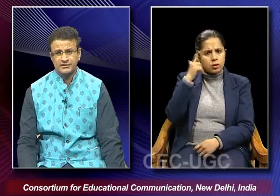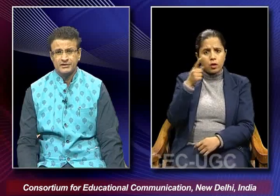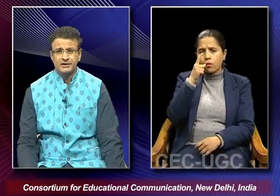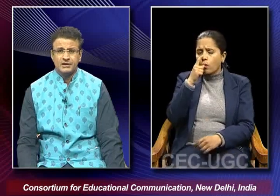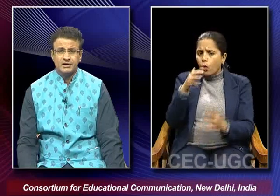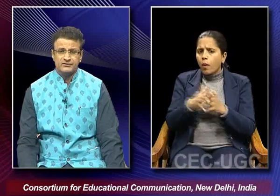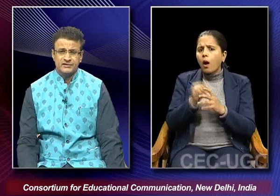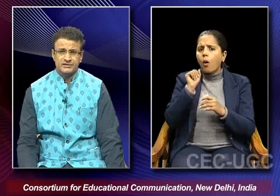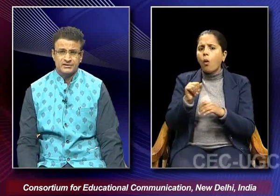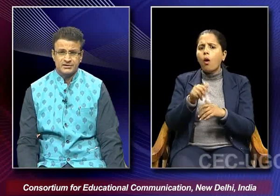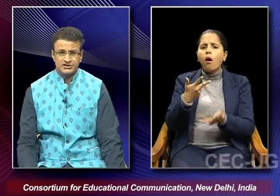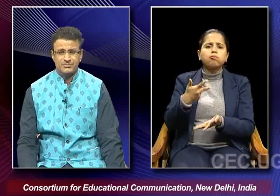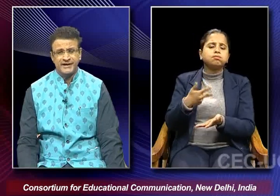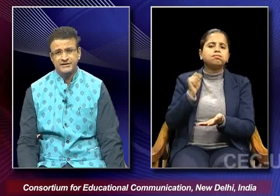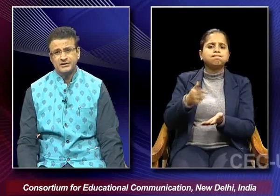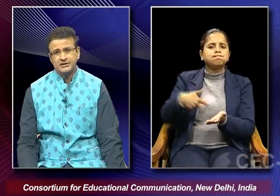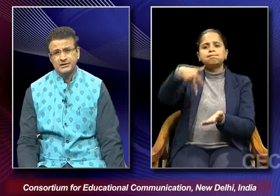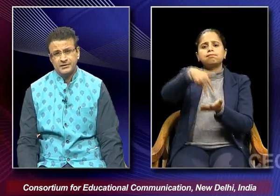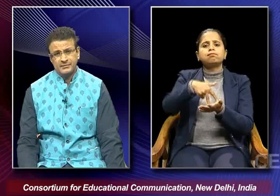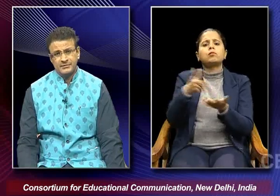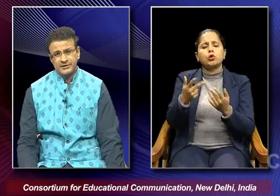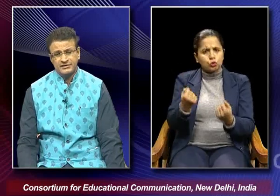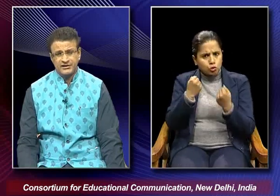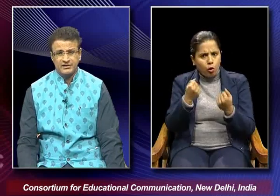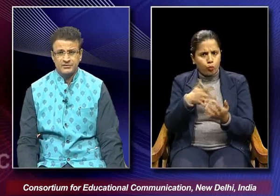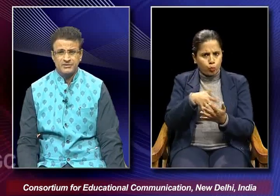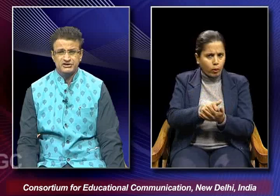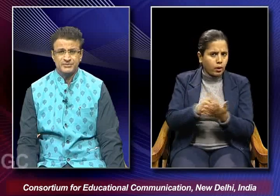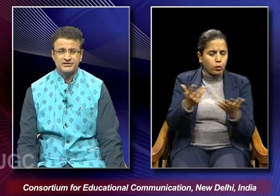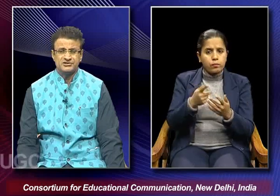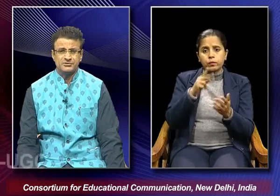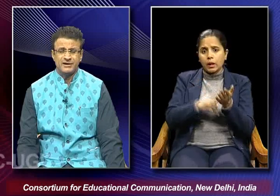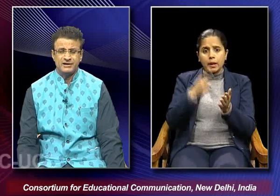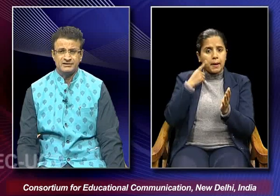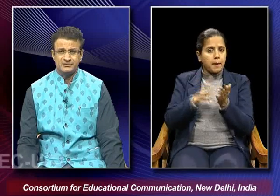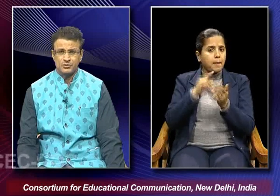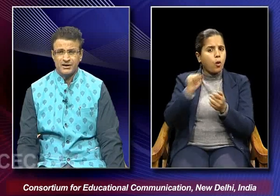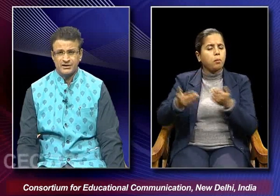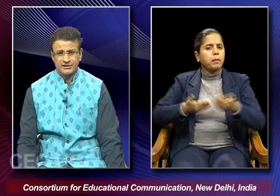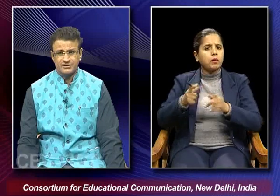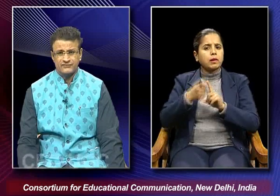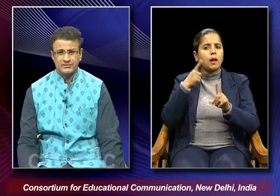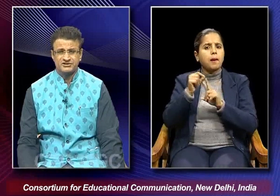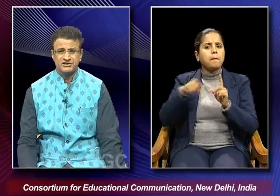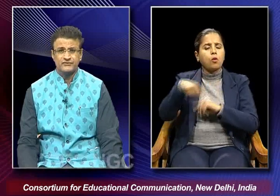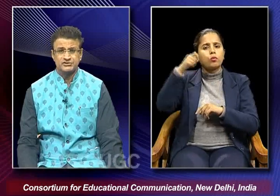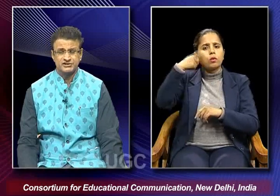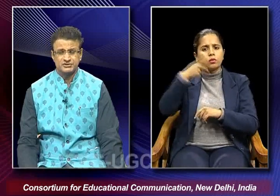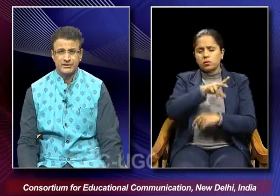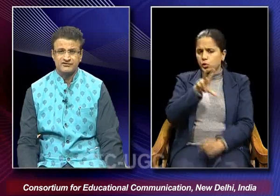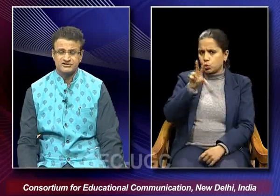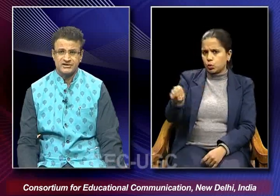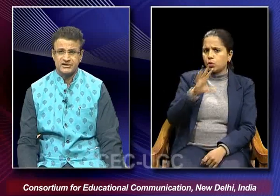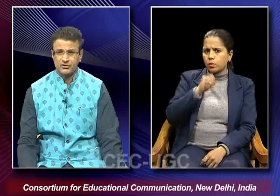women where despite the way nimmi is being treated by dilip kumar in the film she refuses